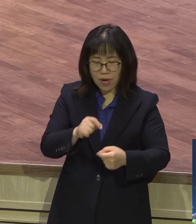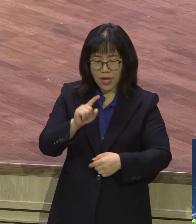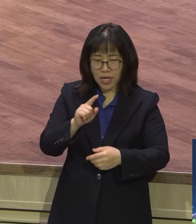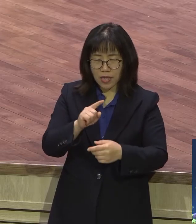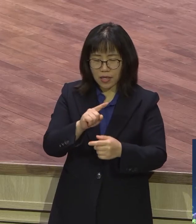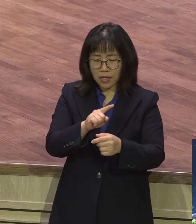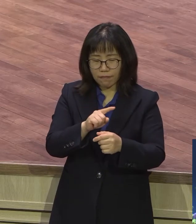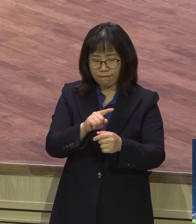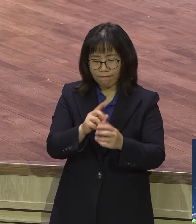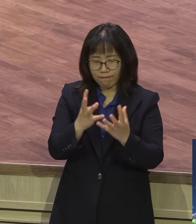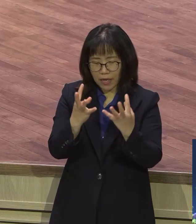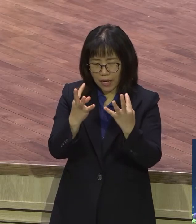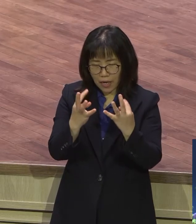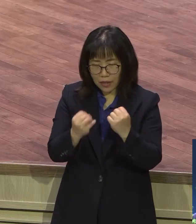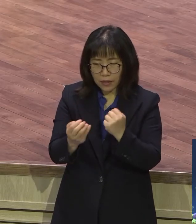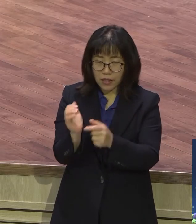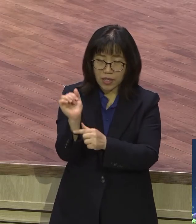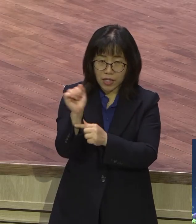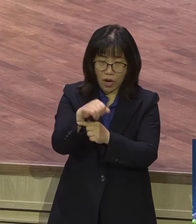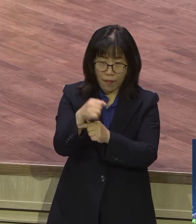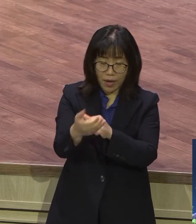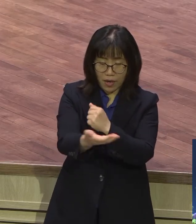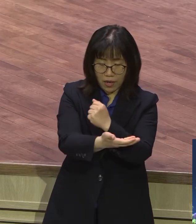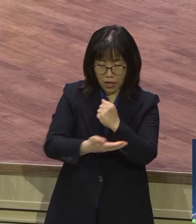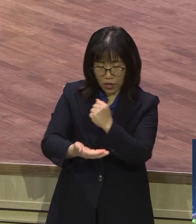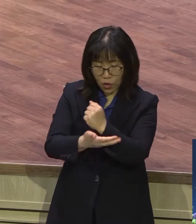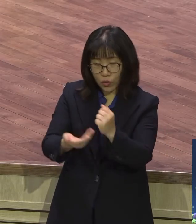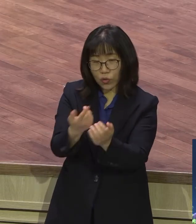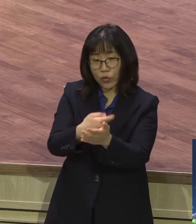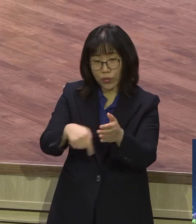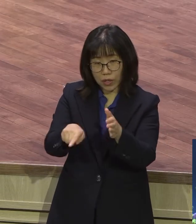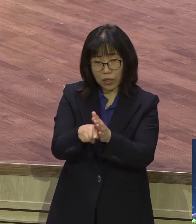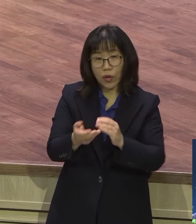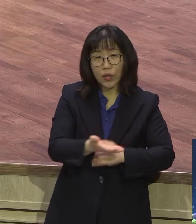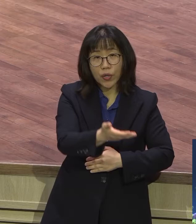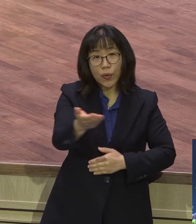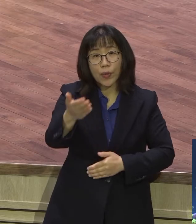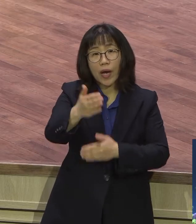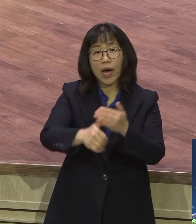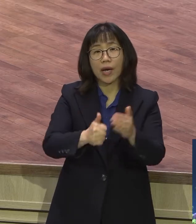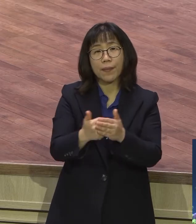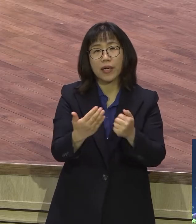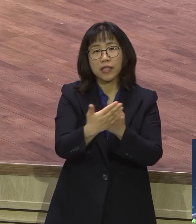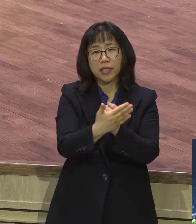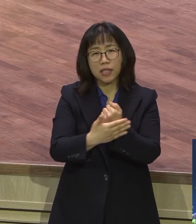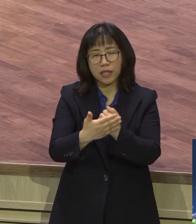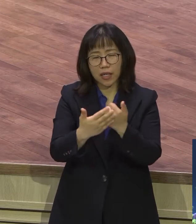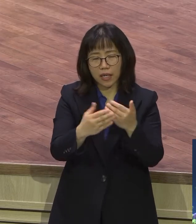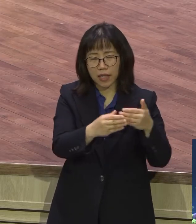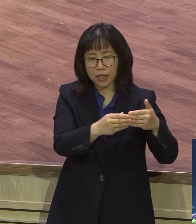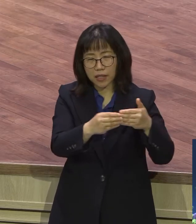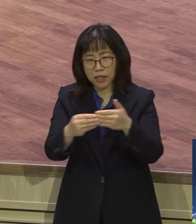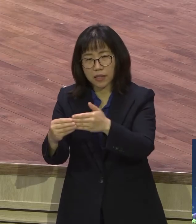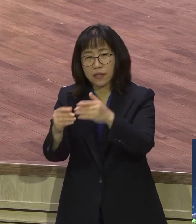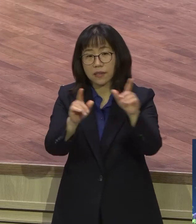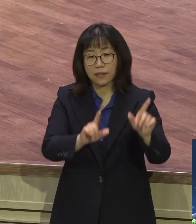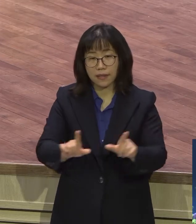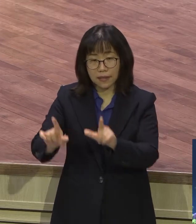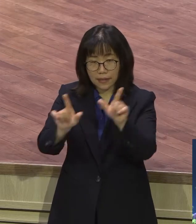맺듯이 하나님의 은혜가 이끄는 삶이 되기 바랍니다 생명력이 생명력이 넘치는 삶을